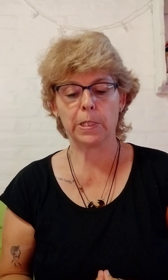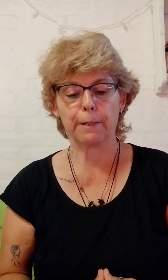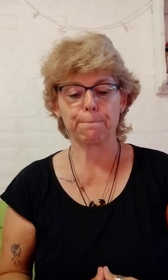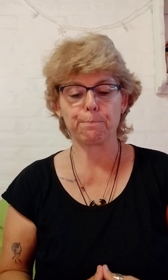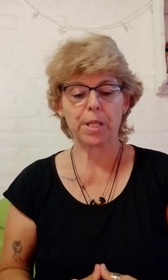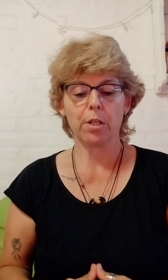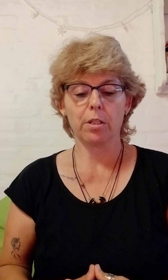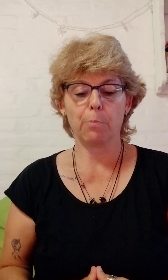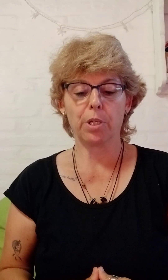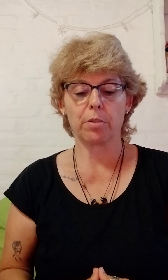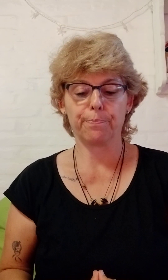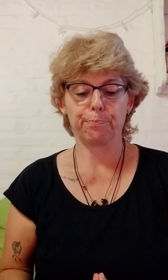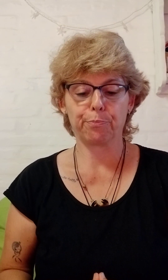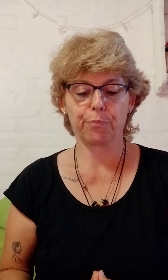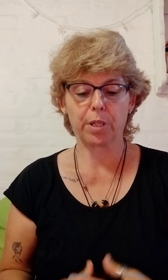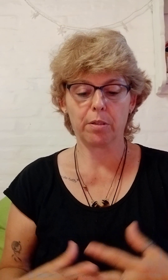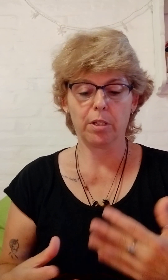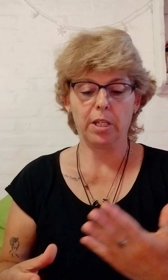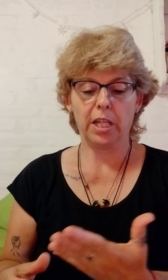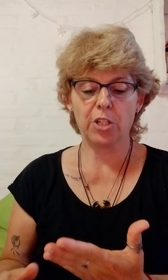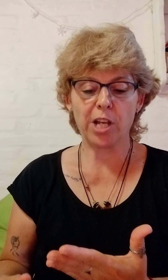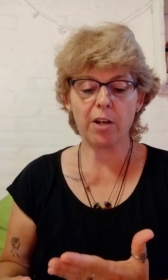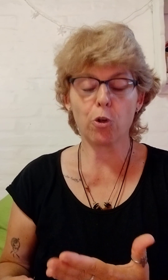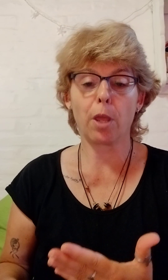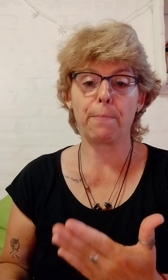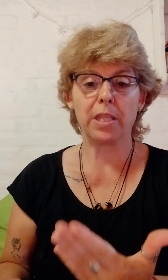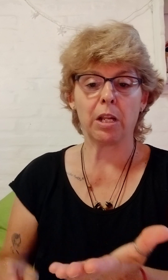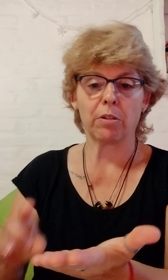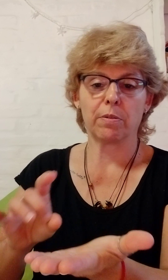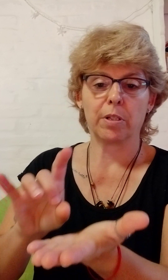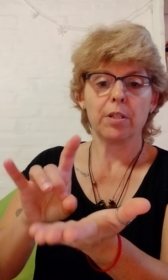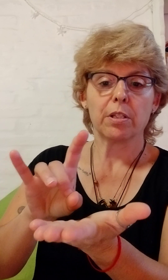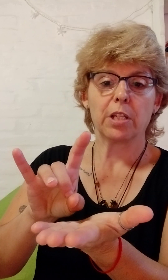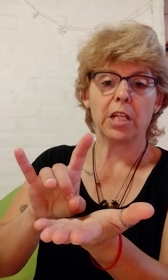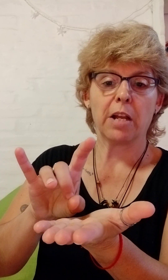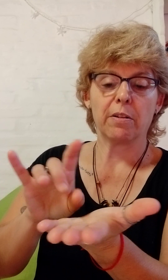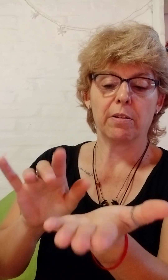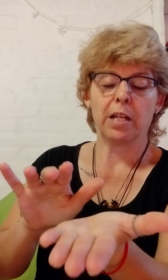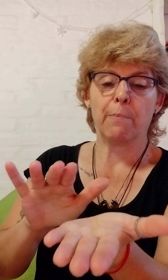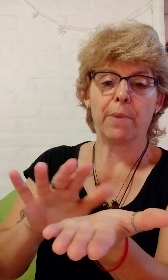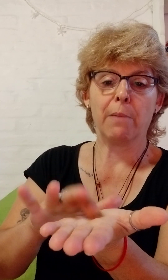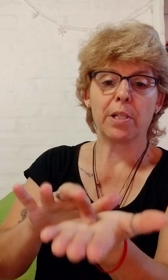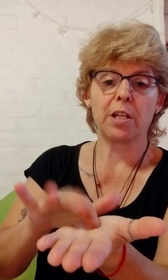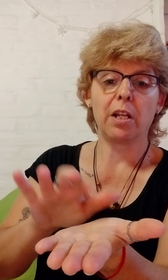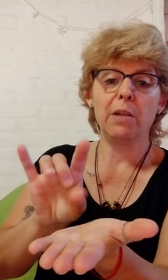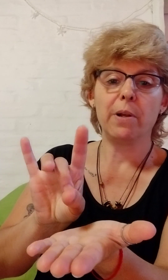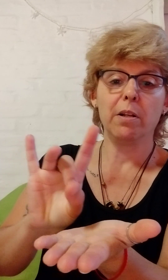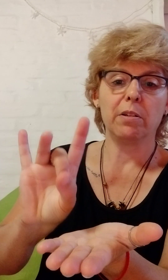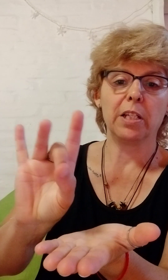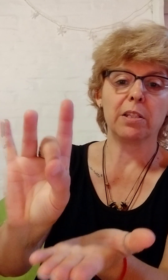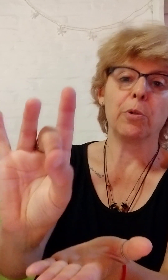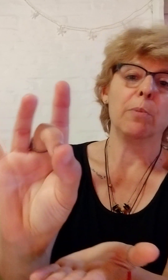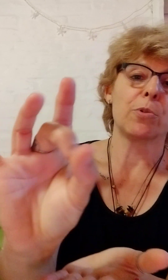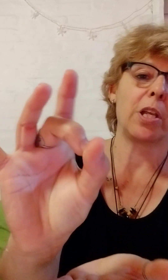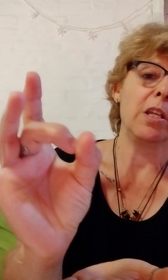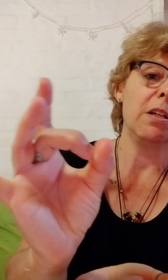va a Después. Echar o despedir. Sería. La palma hacia arriba. Esto ponemos ahí.